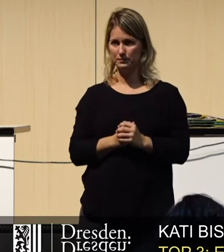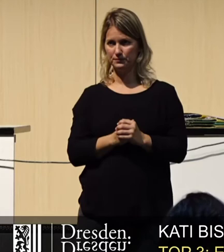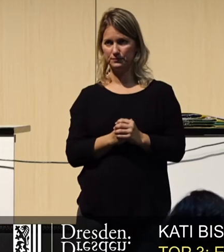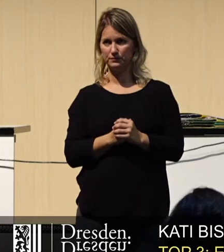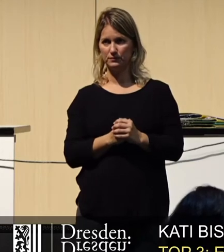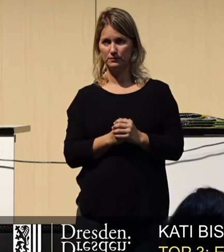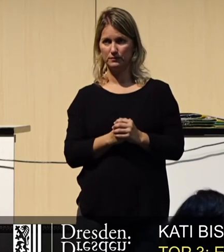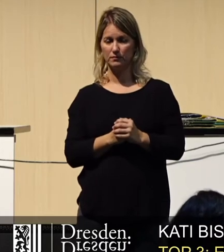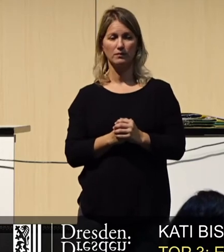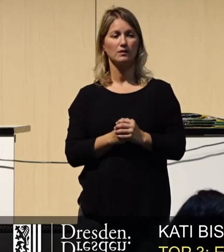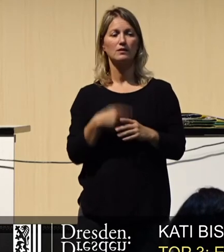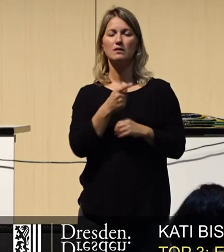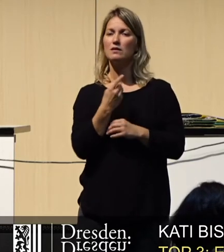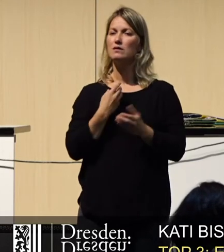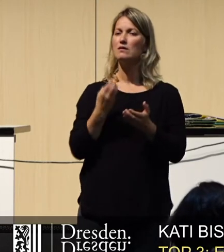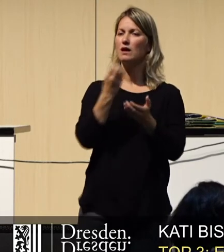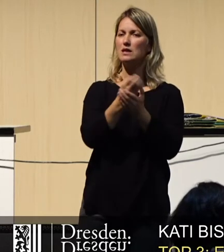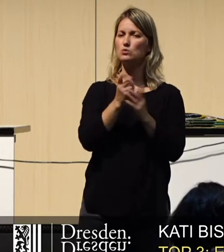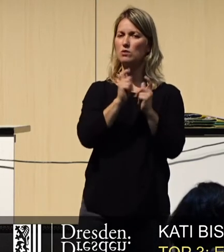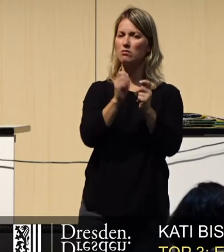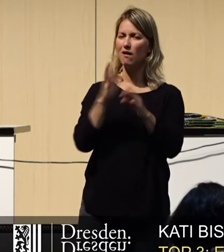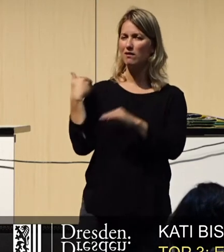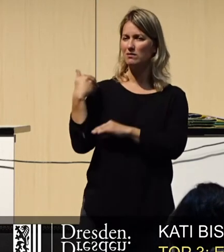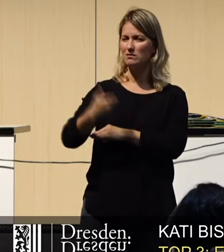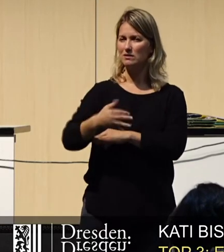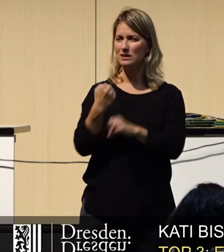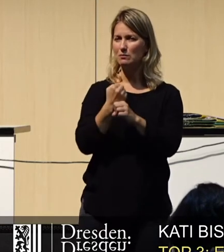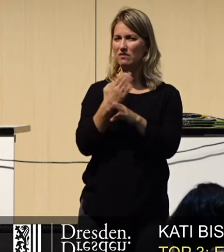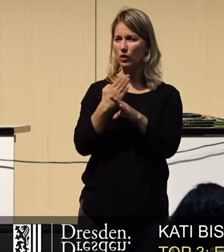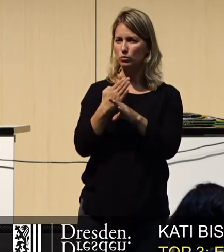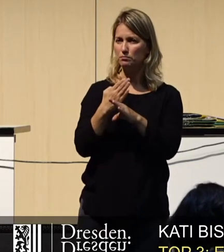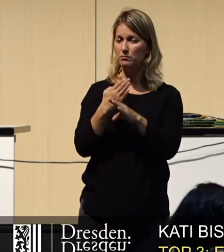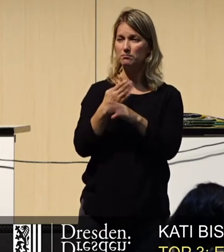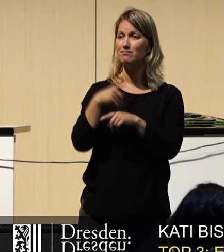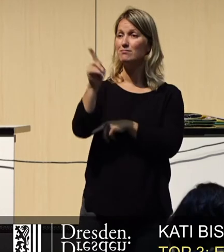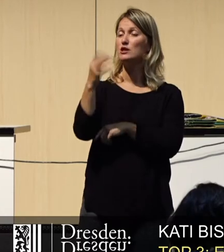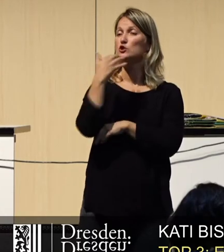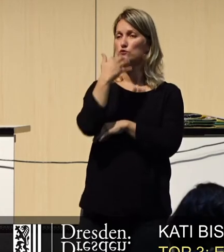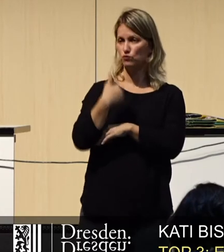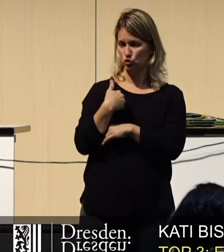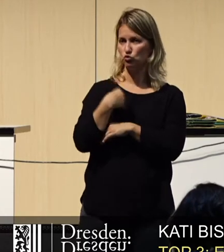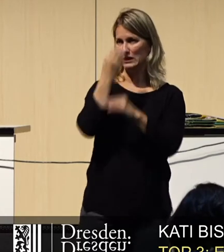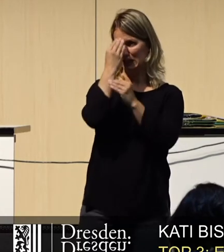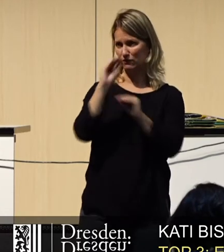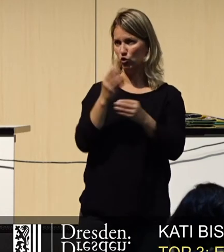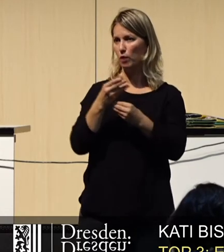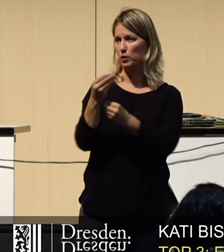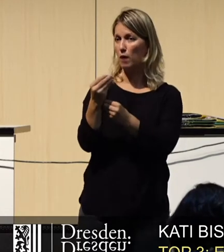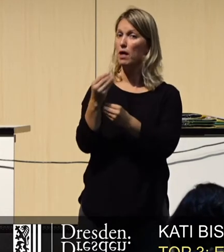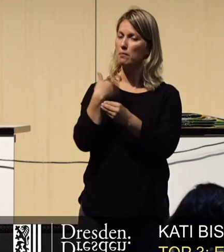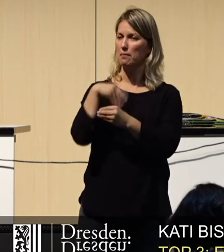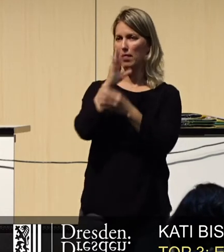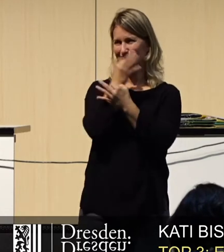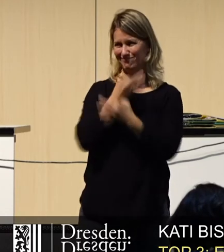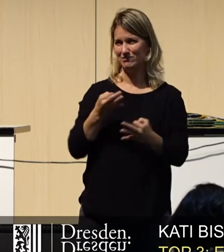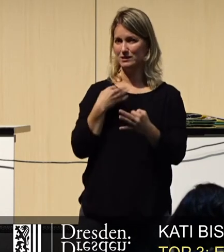diesen Ersetzungsantrag vorgenommen? Zum einen konkretisieren wir den Wunsch nach Information, nämlich zu einer genauen Information.